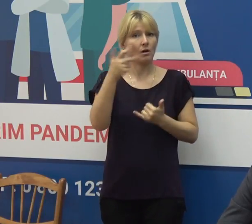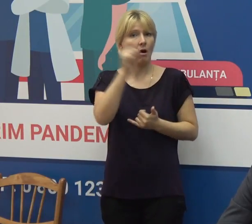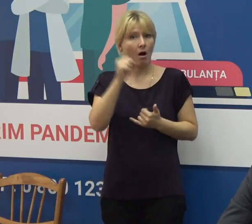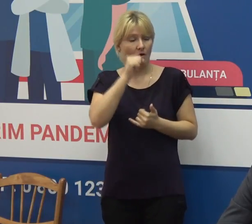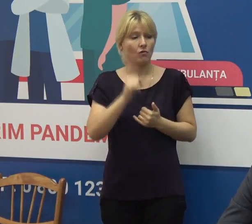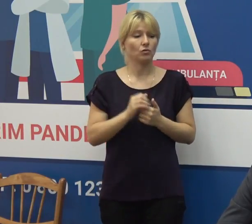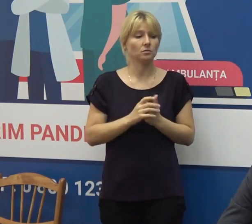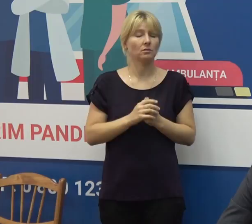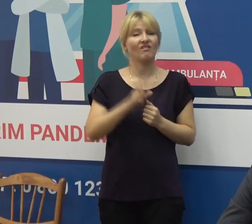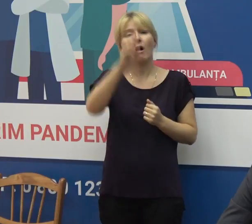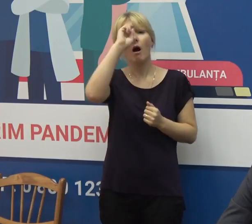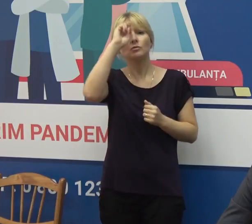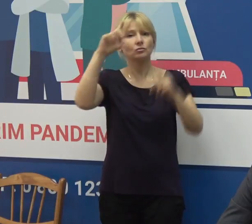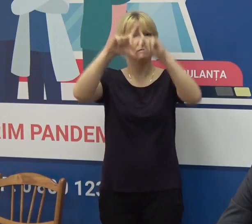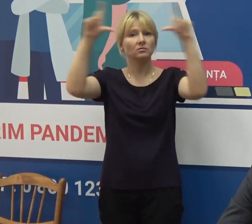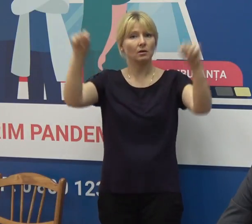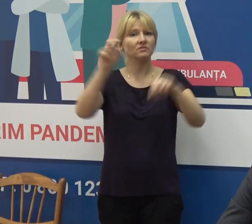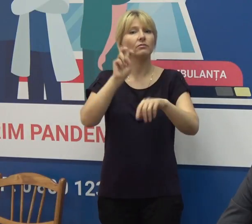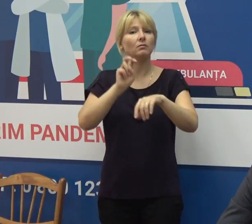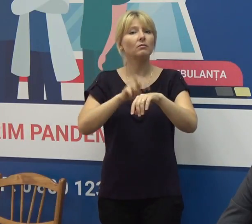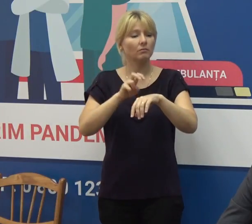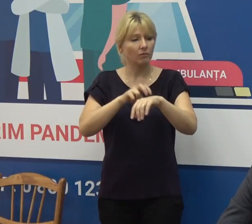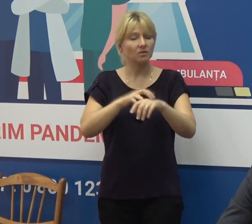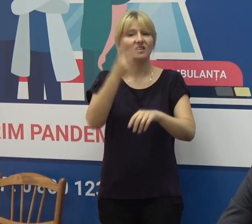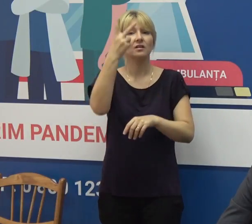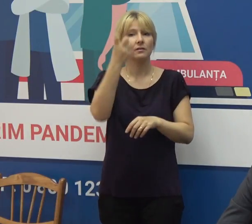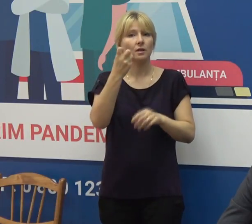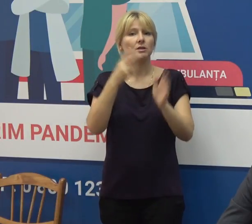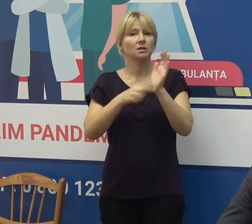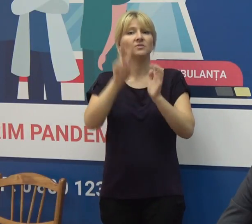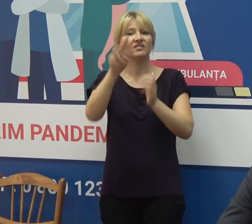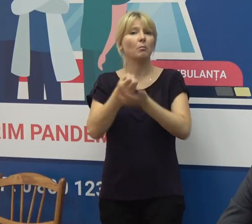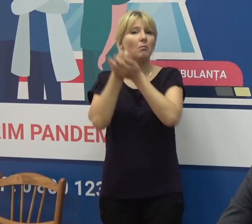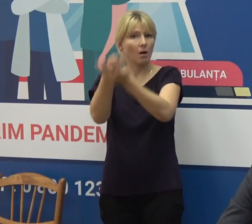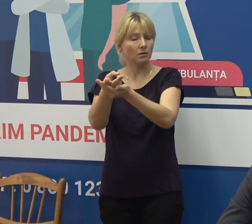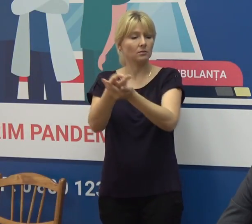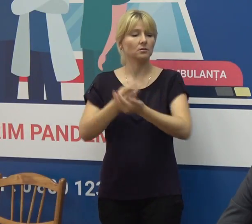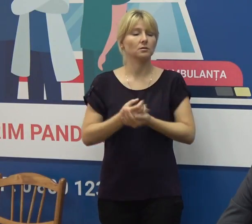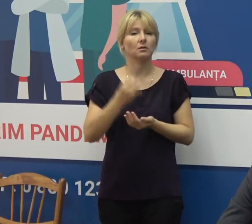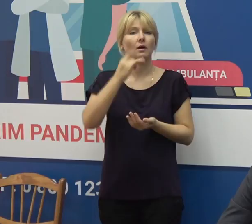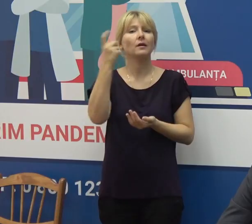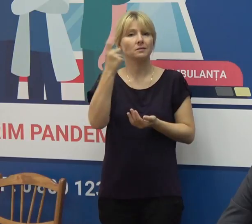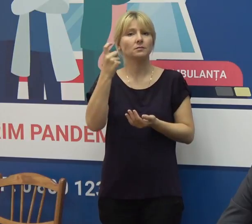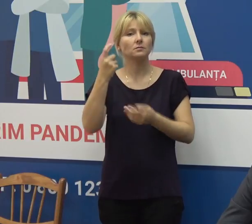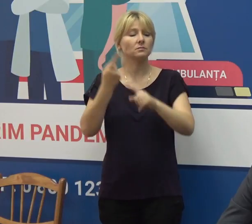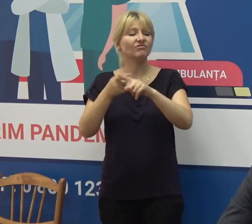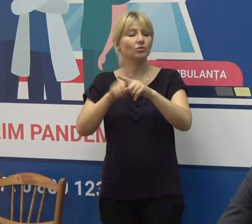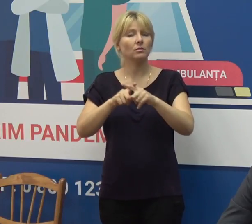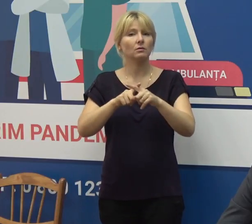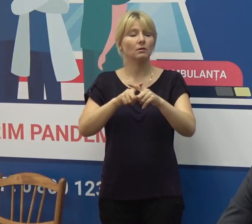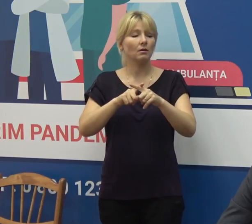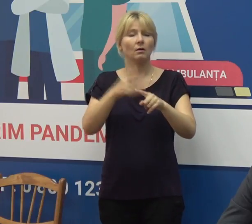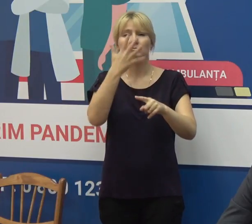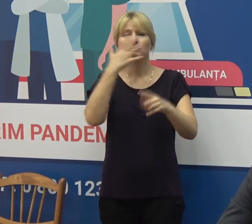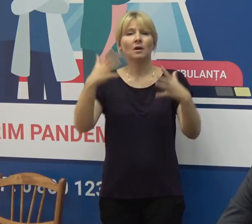instituțiilor Spitele Cești, sunt internați 272 de pacienți, dintre care internați în secțiile de terapie